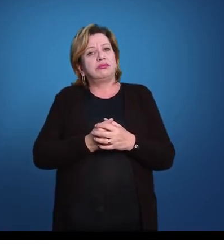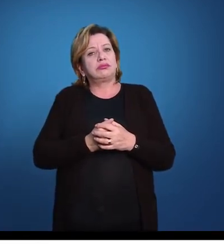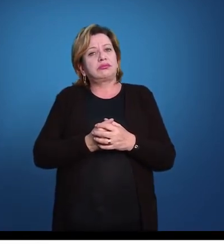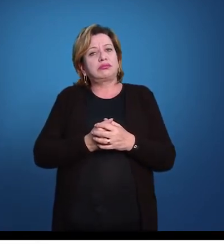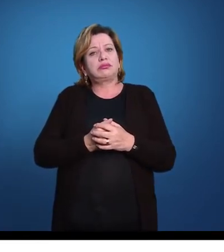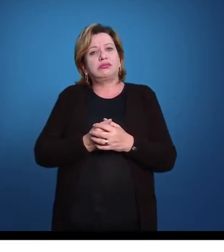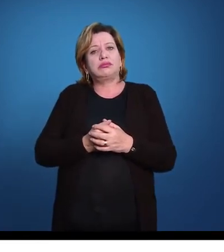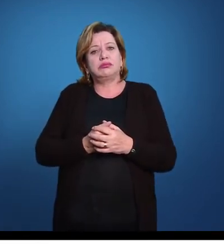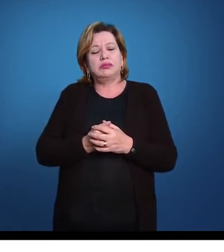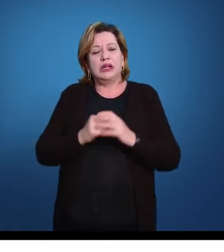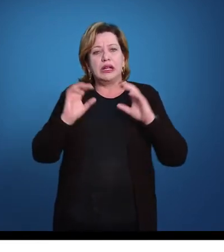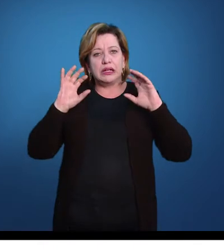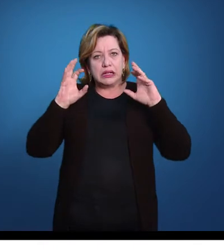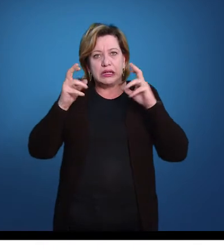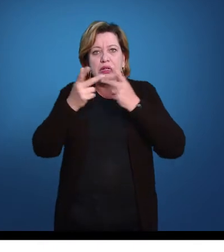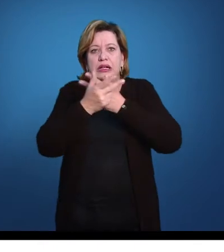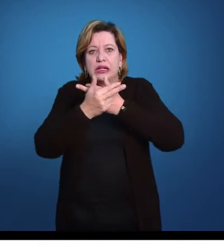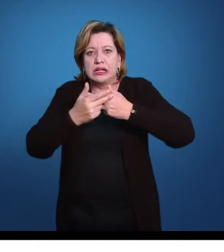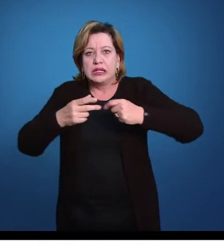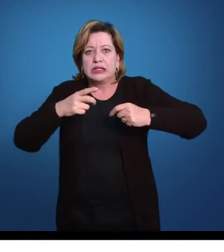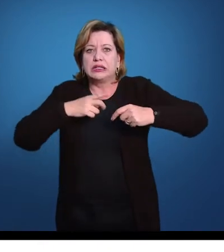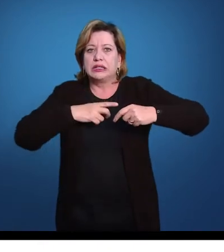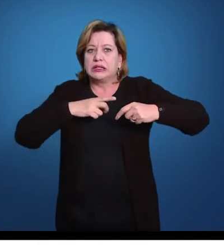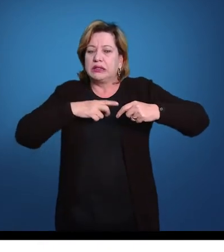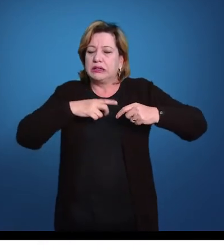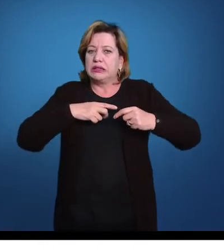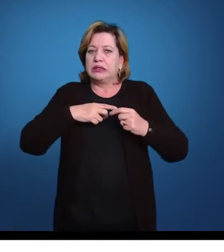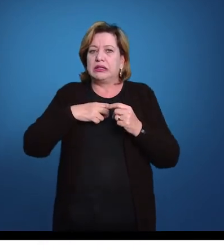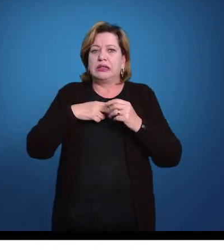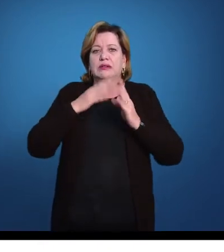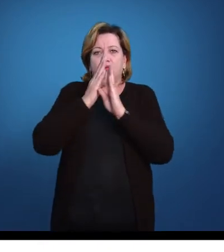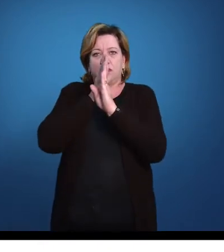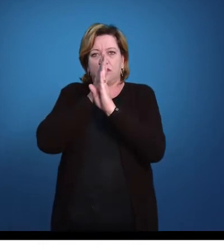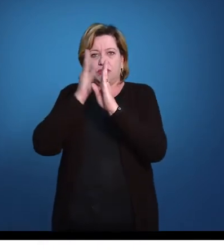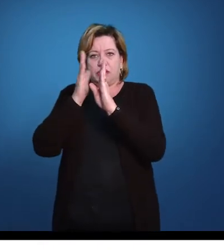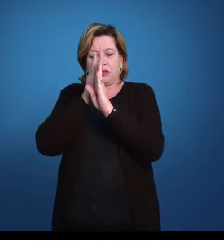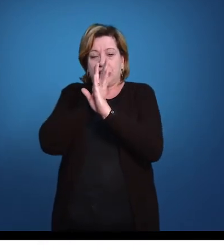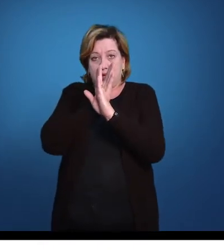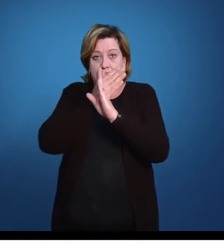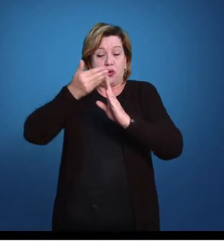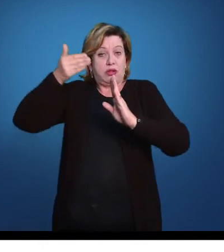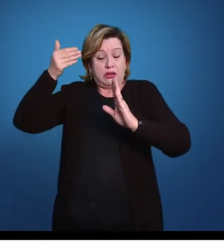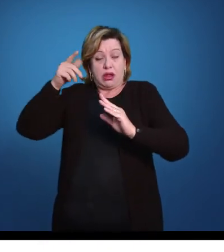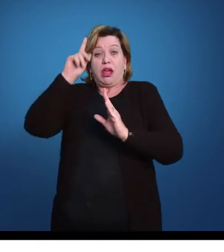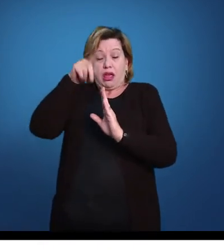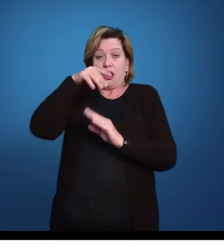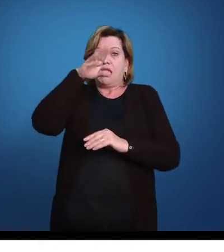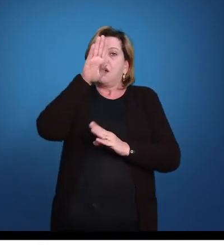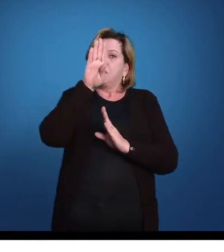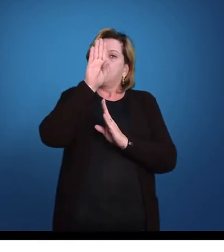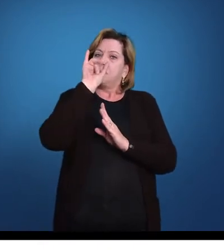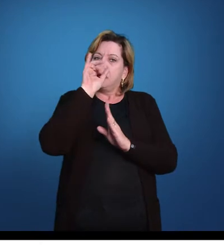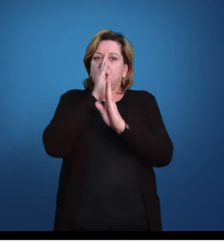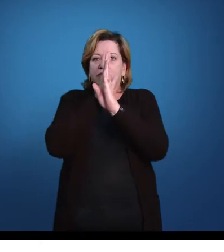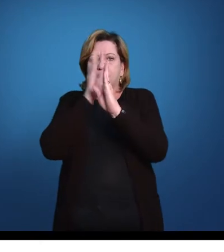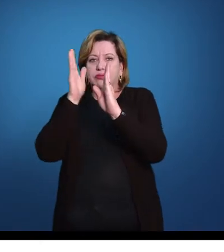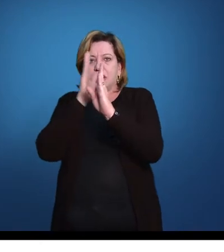Esses animais, então, têm larvas bilaterais, o ancestral dele é bilateral também, os adultos são radiais, e o